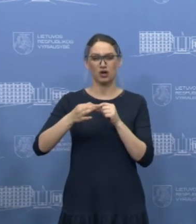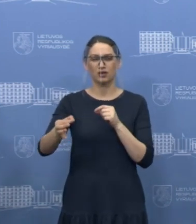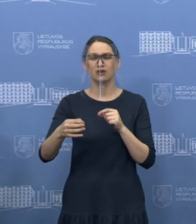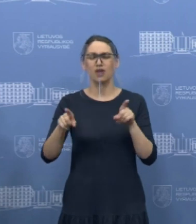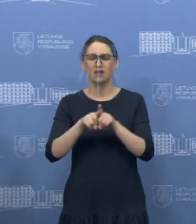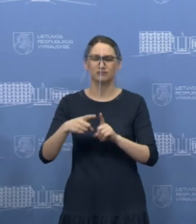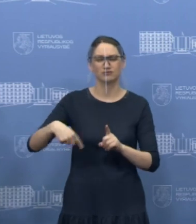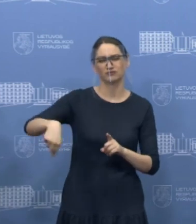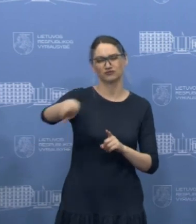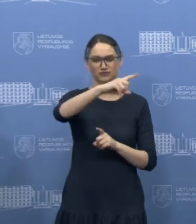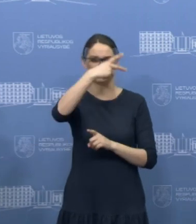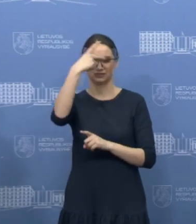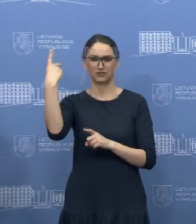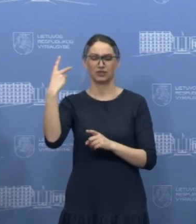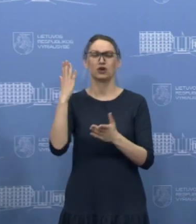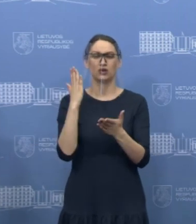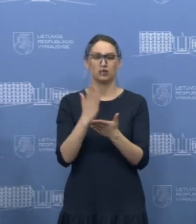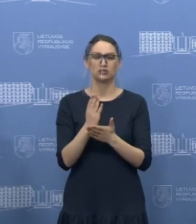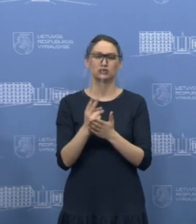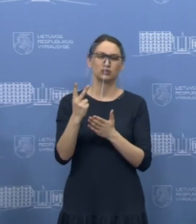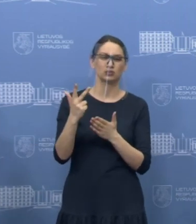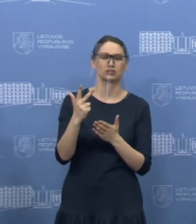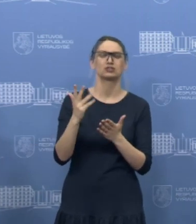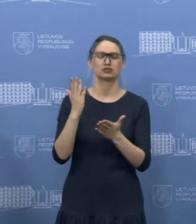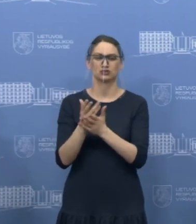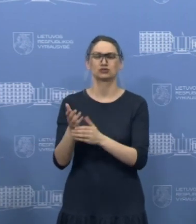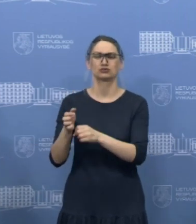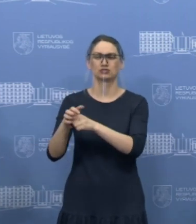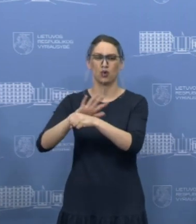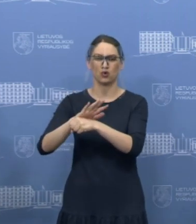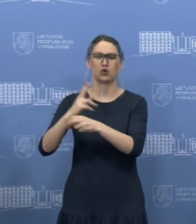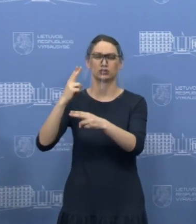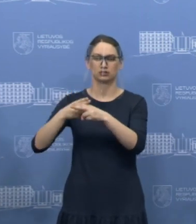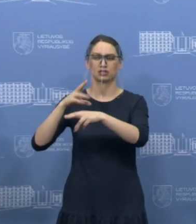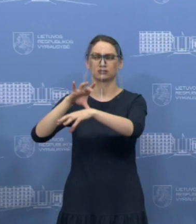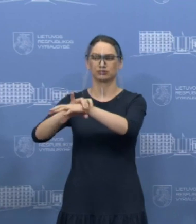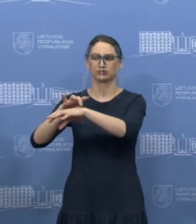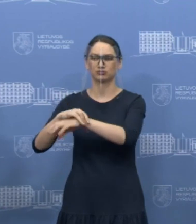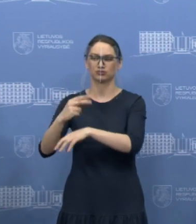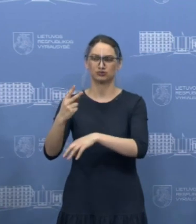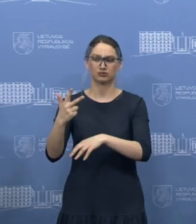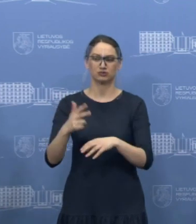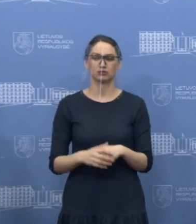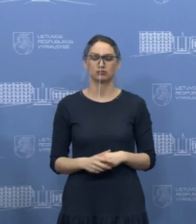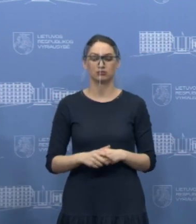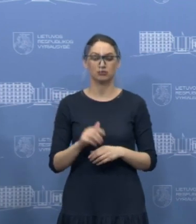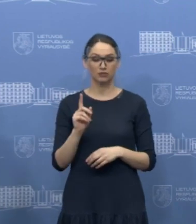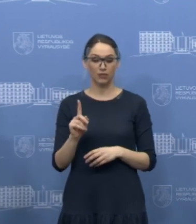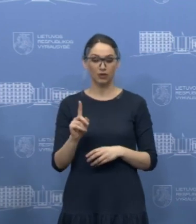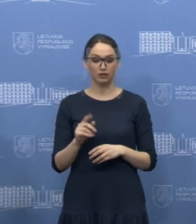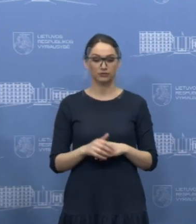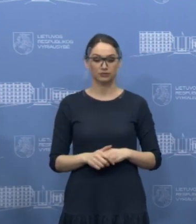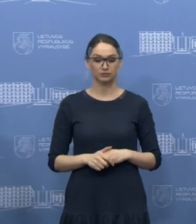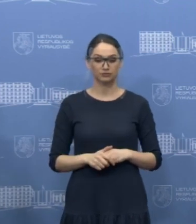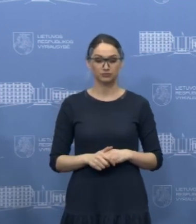neišskirtinis, turime kelis nustatytus korono atvejus, virus atvejus, tačiau noriu pasakyti, kad